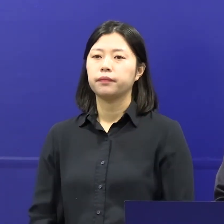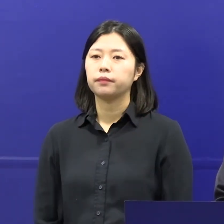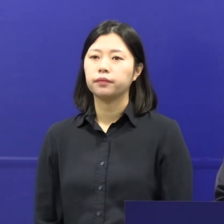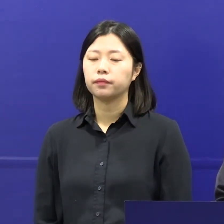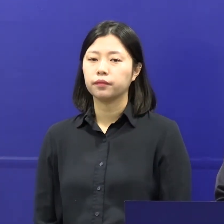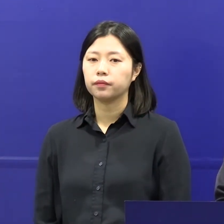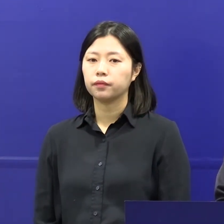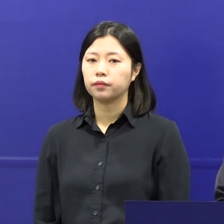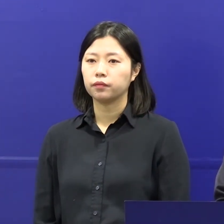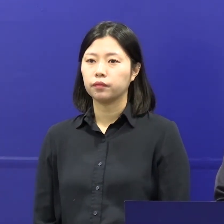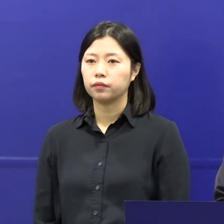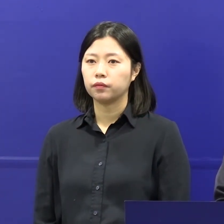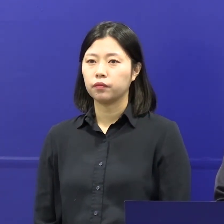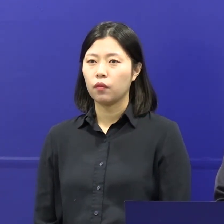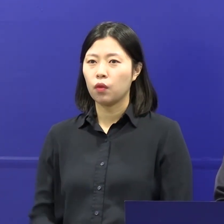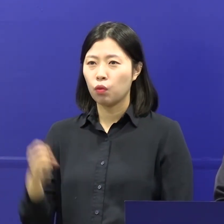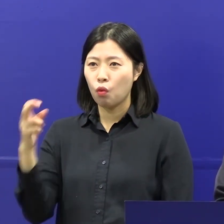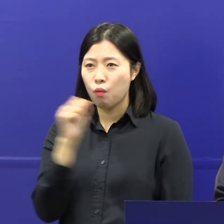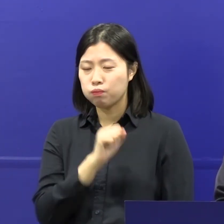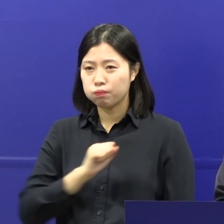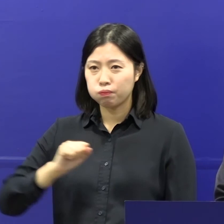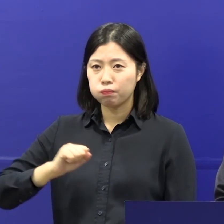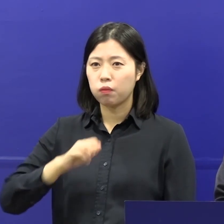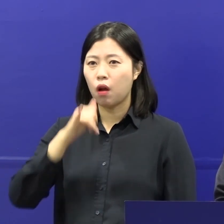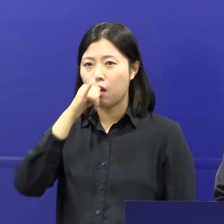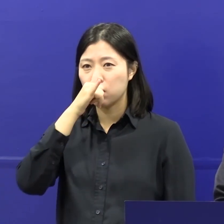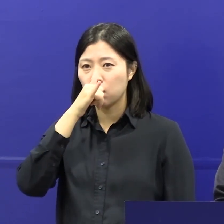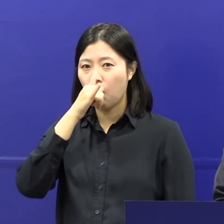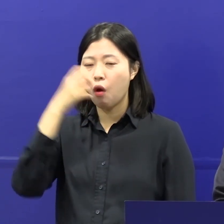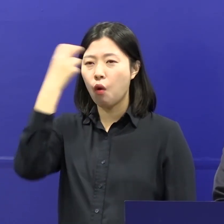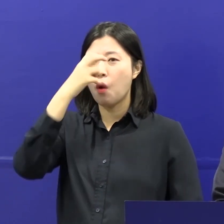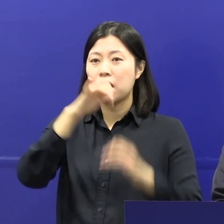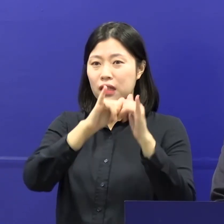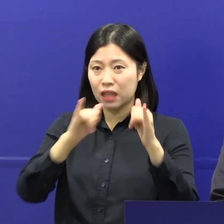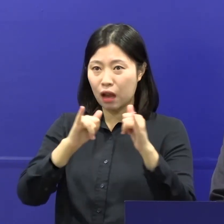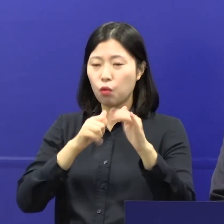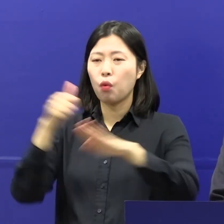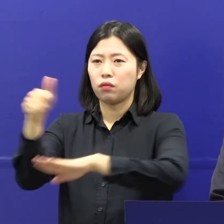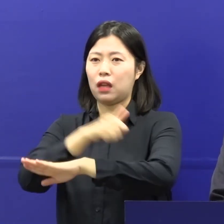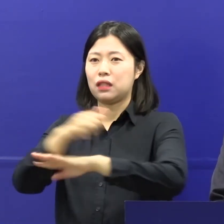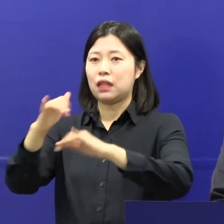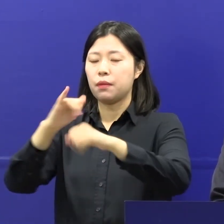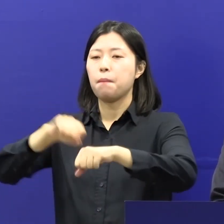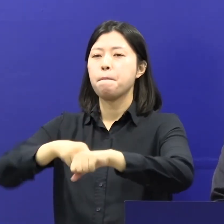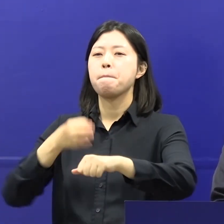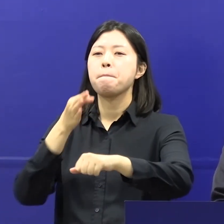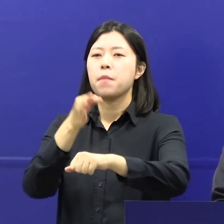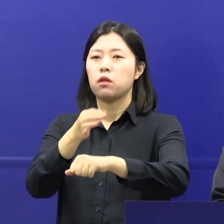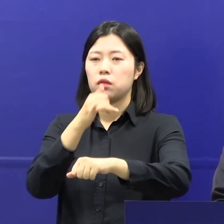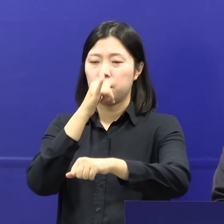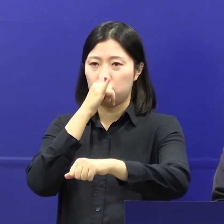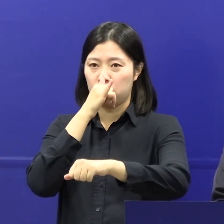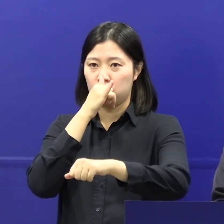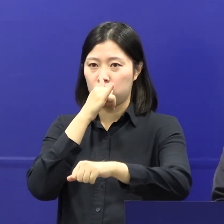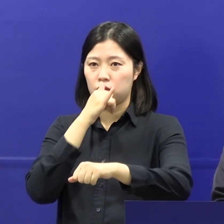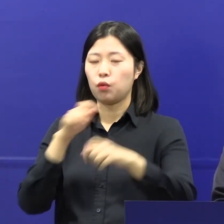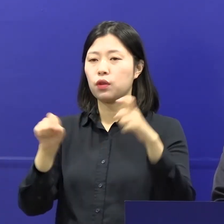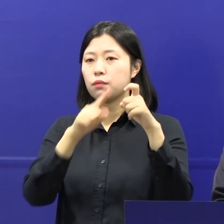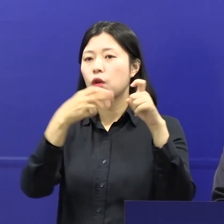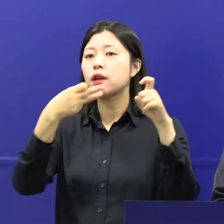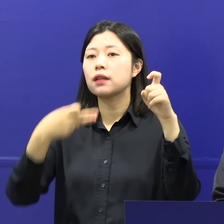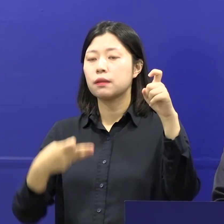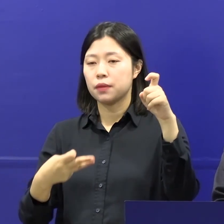핵심 방역수칙을 위반한 시설의 운영자와 이용자에게 과태료를 부과하고 13일부터는